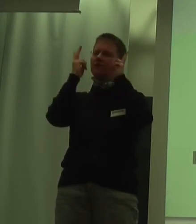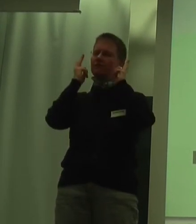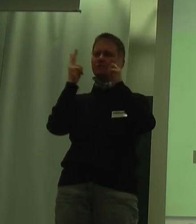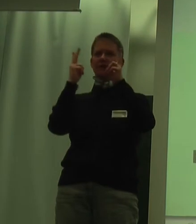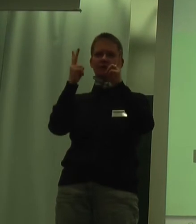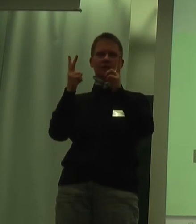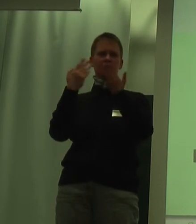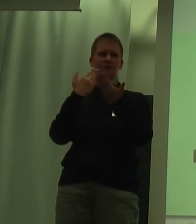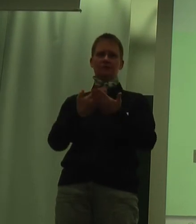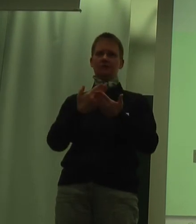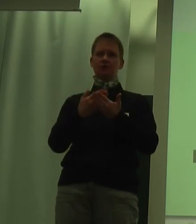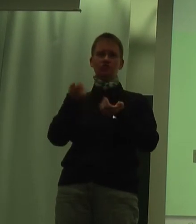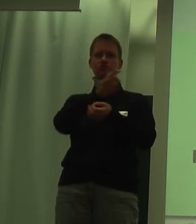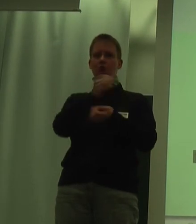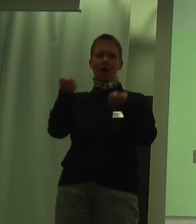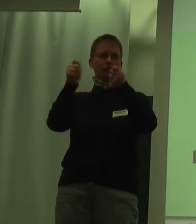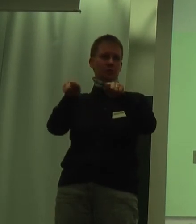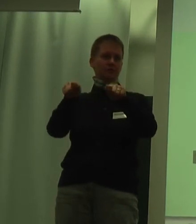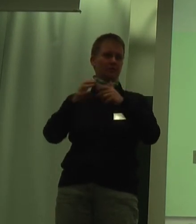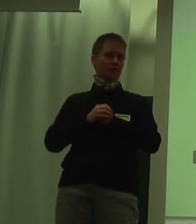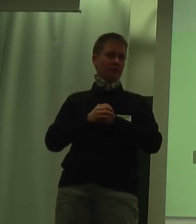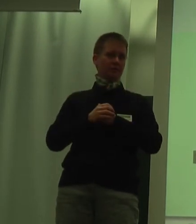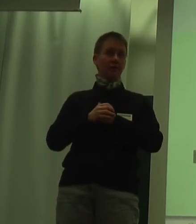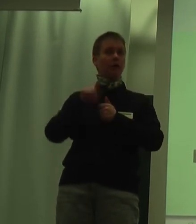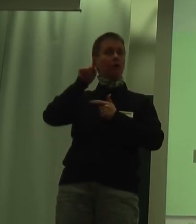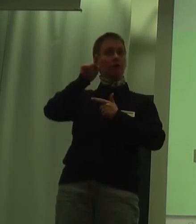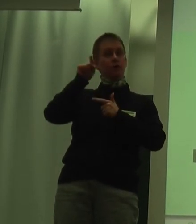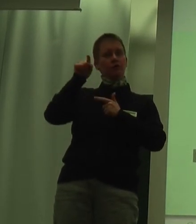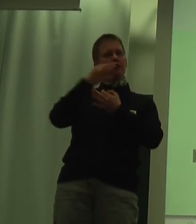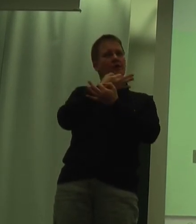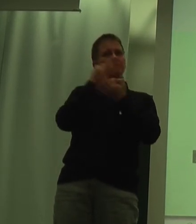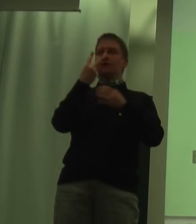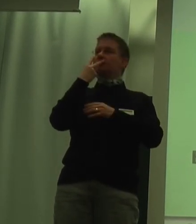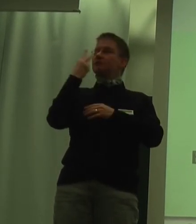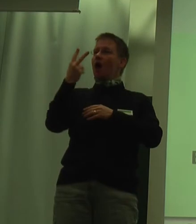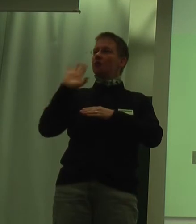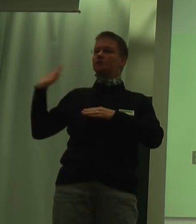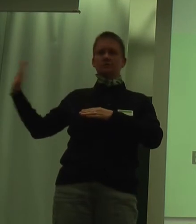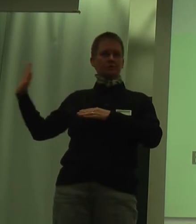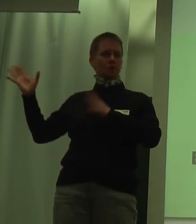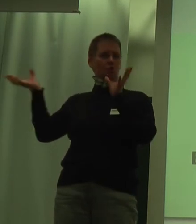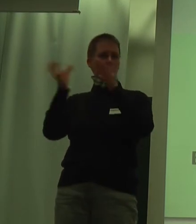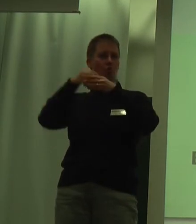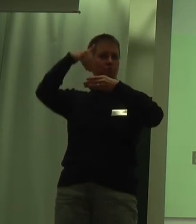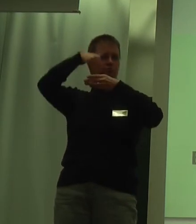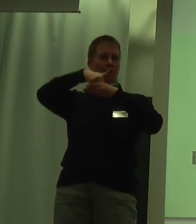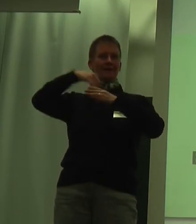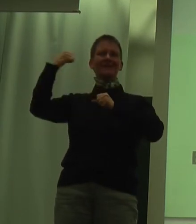Variable genannt. Und die Frage ist natürlich, wie sieht das jetzt in unserer Gruppe aus, in der Gruppe, die